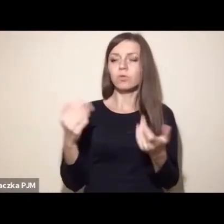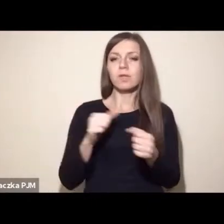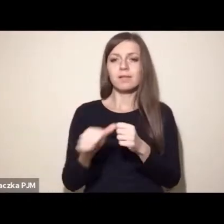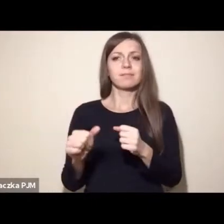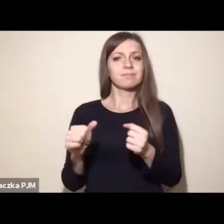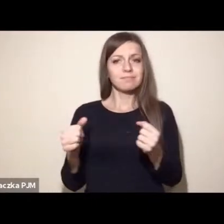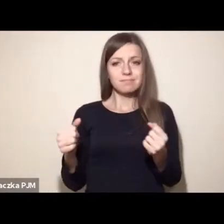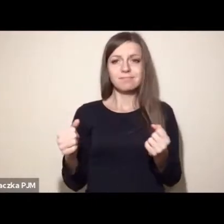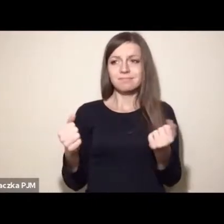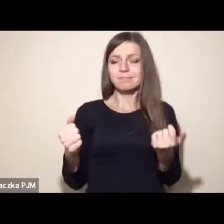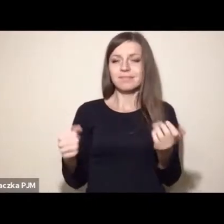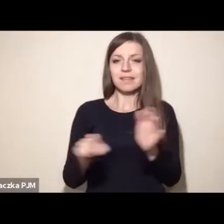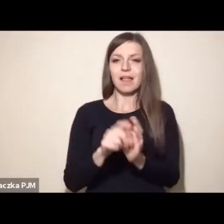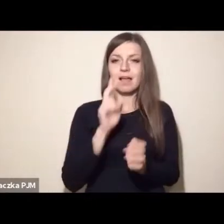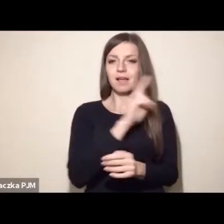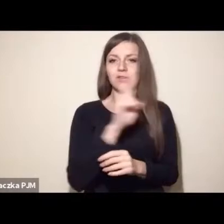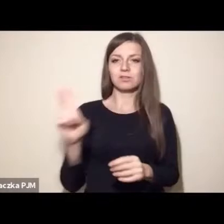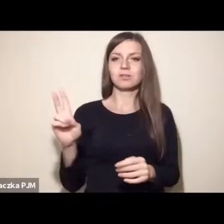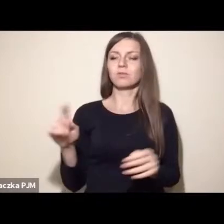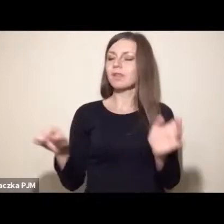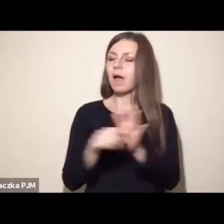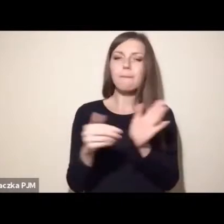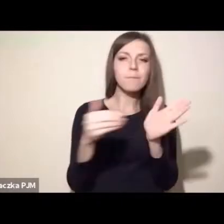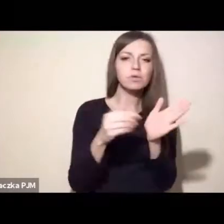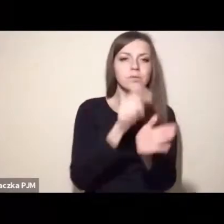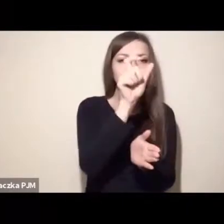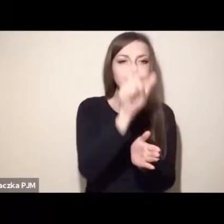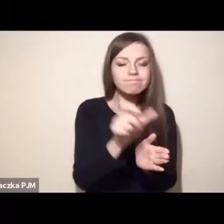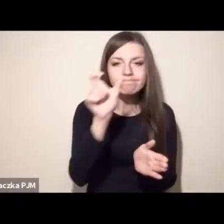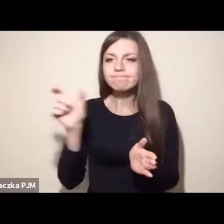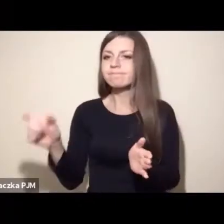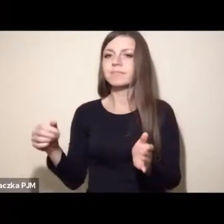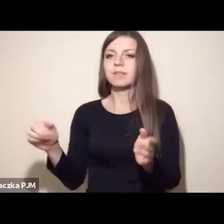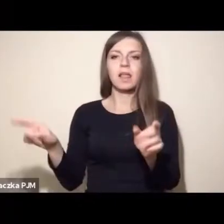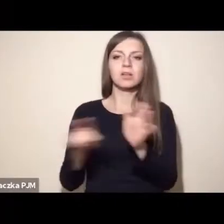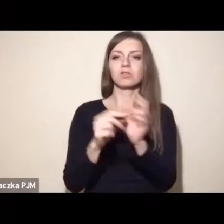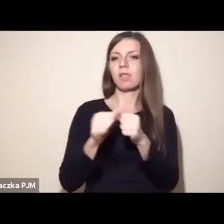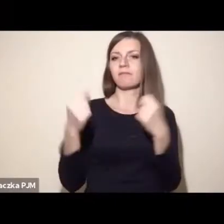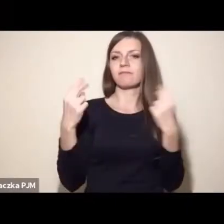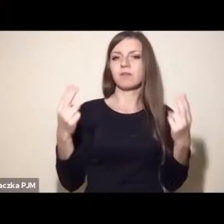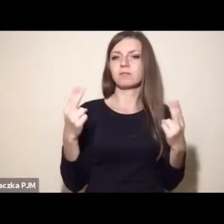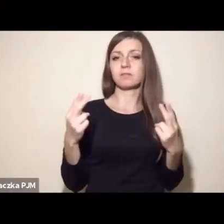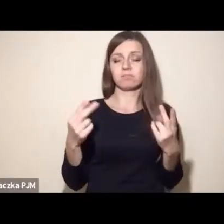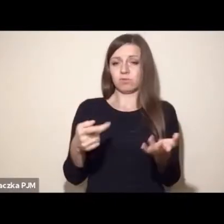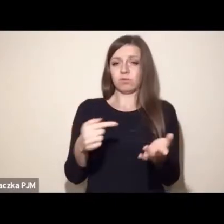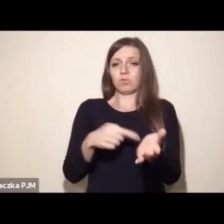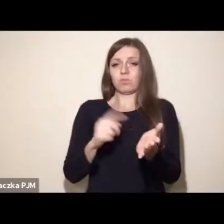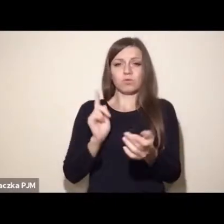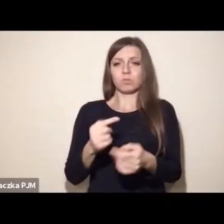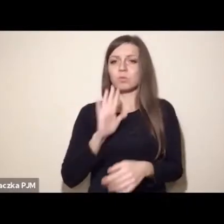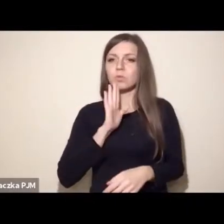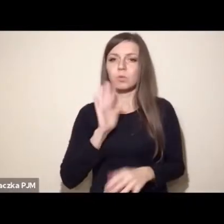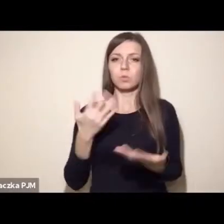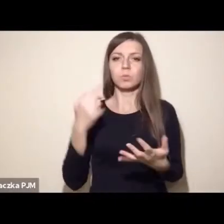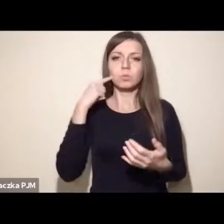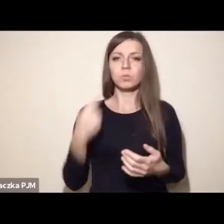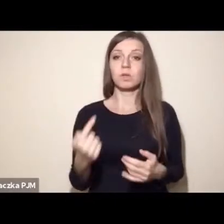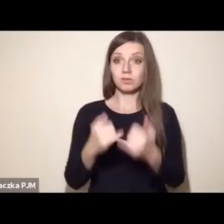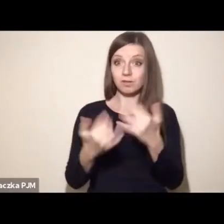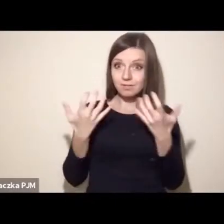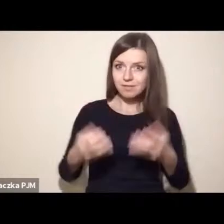indywidualnych potrzeb jednostkowych podmiotów. To jest podporządkowane temu właśnie postępowi